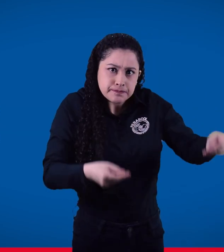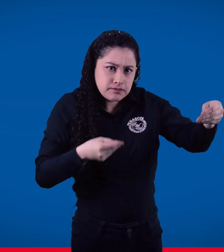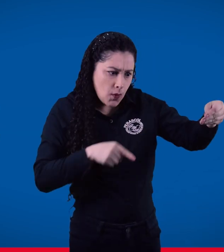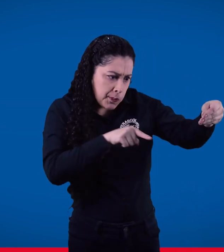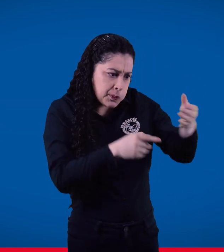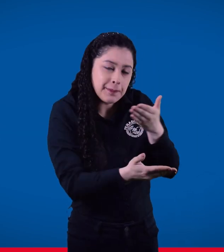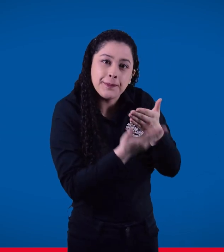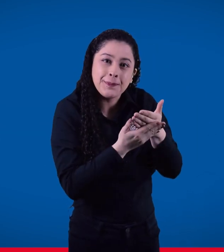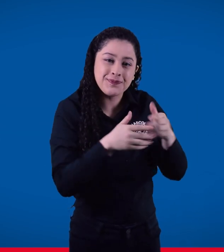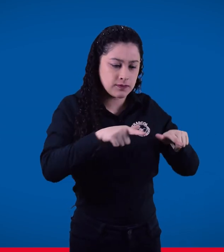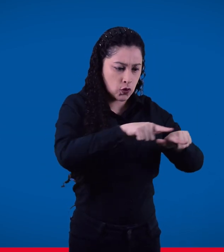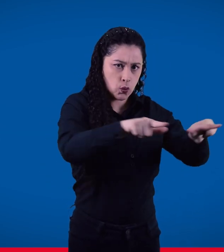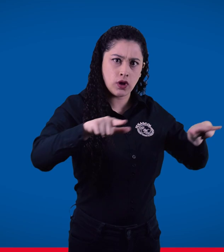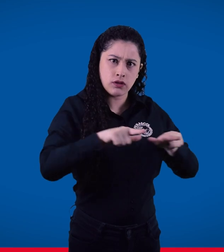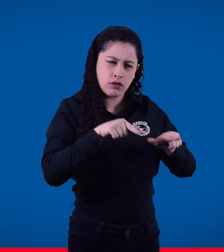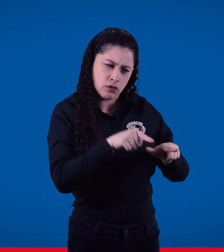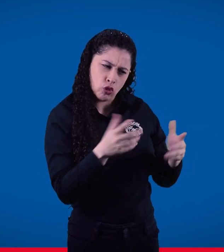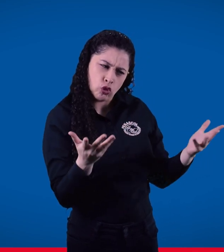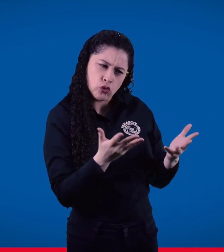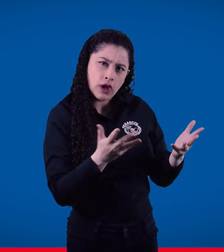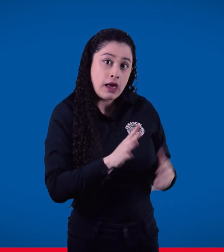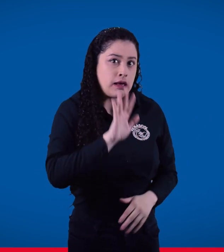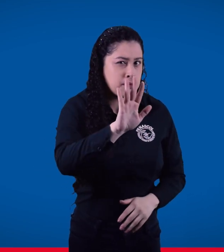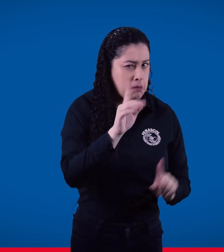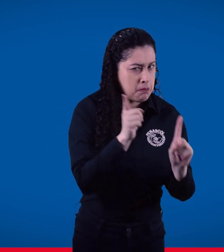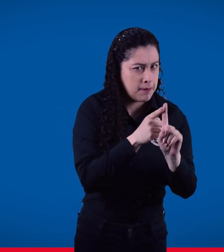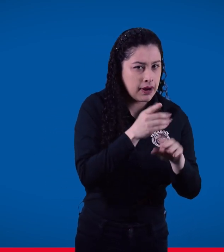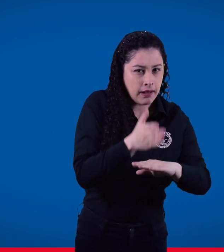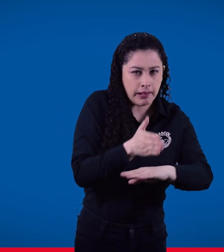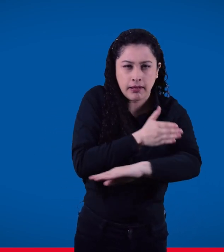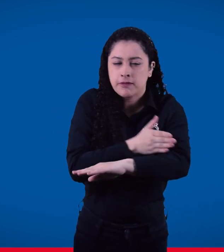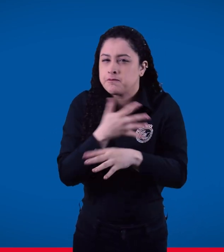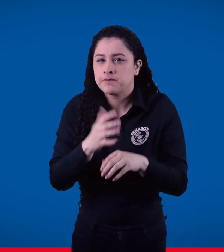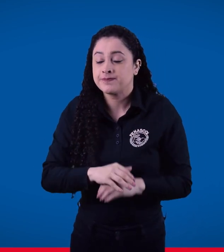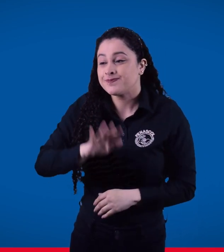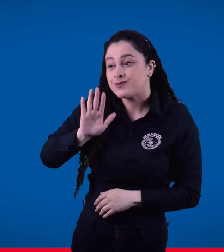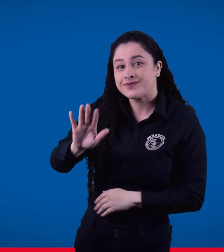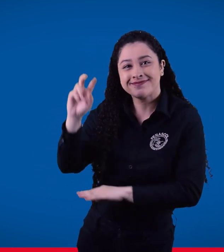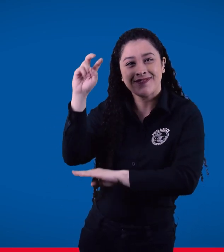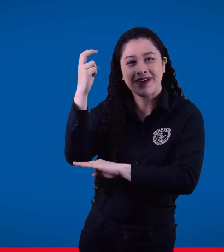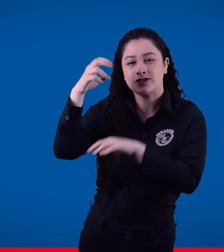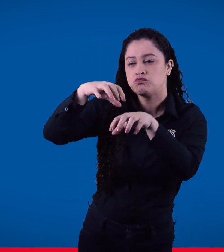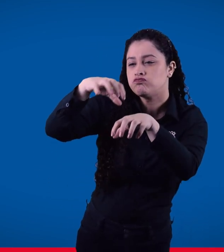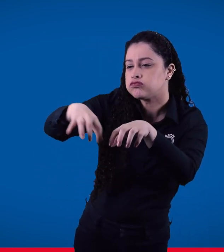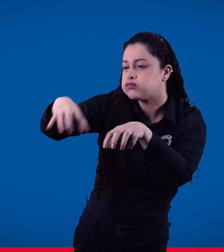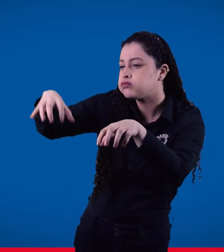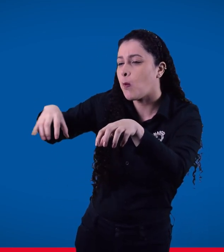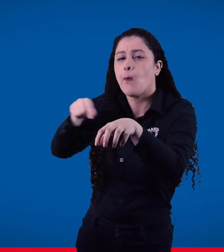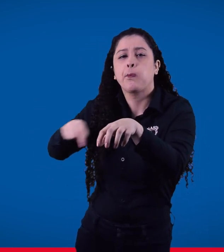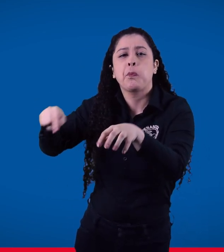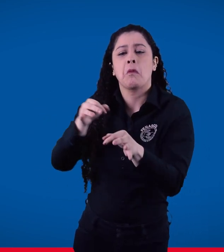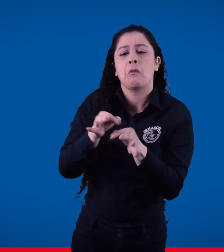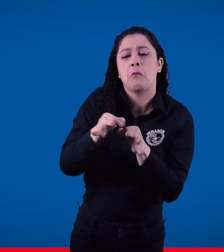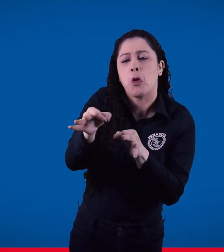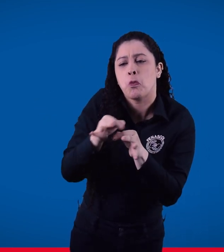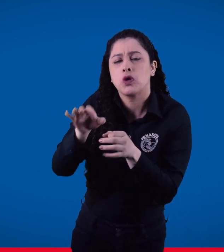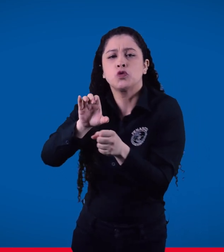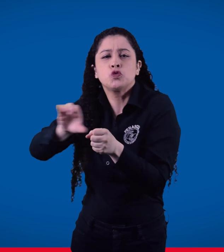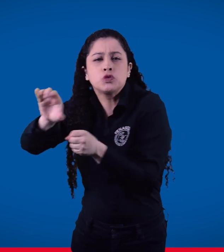Segundo, en relación al lugar donde será la cita, revisar si en la seccional de la Fiscalía en donde está citado es de las